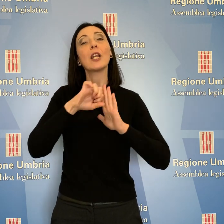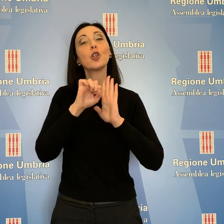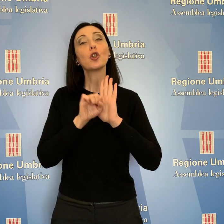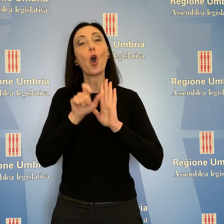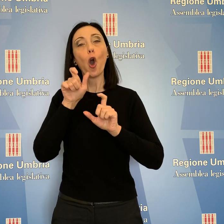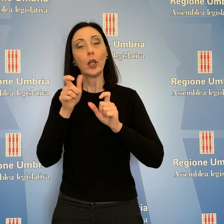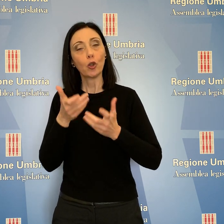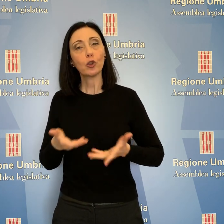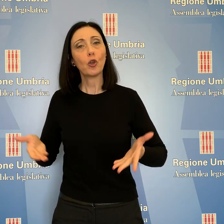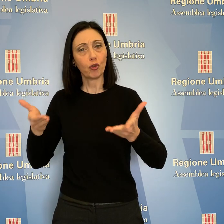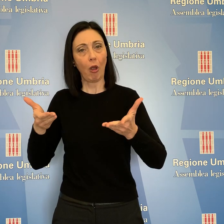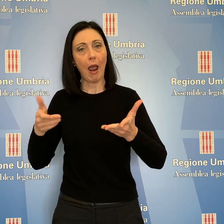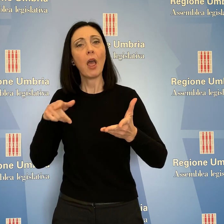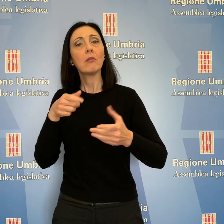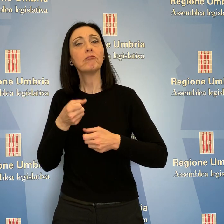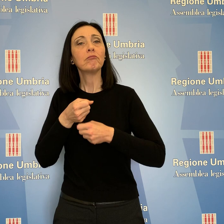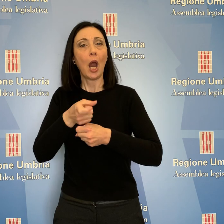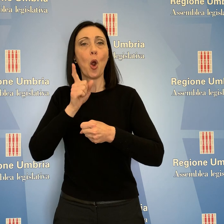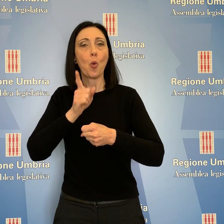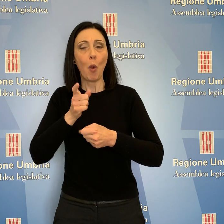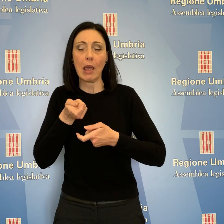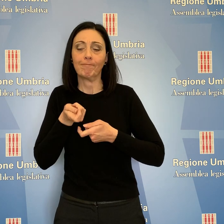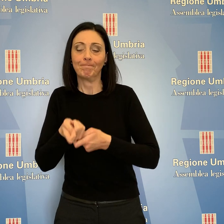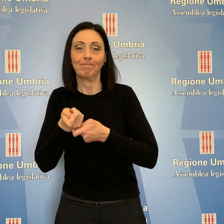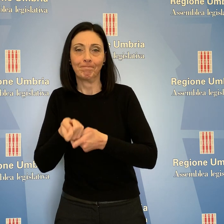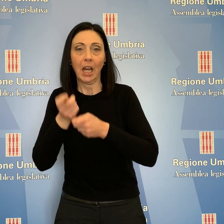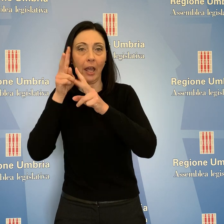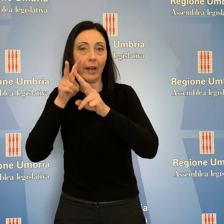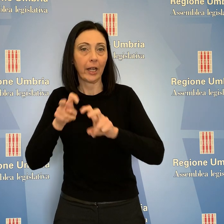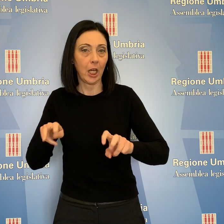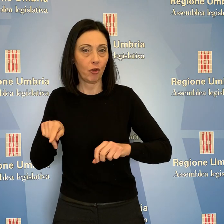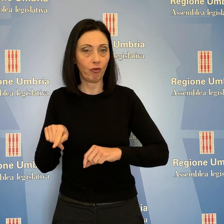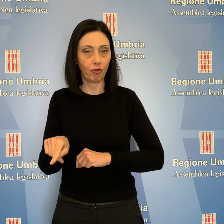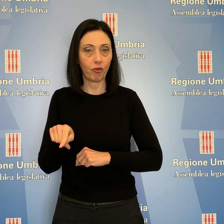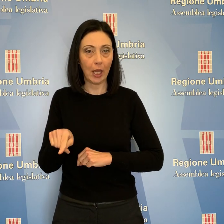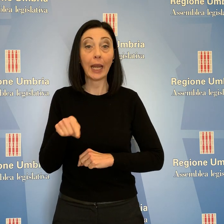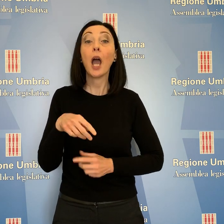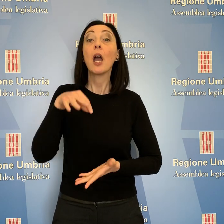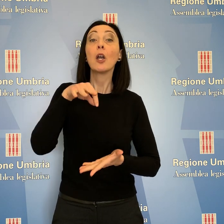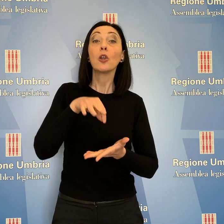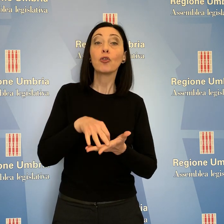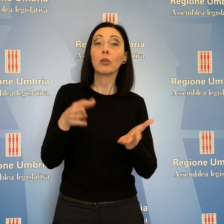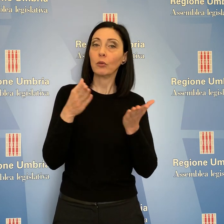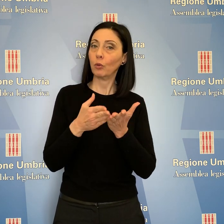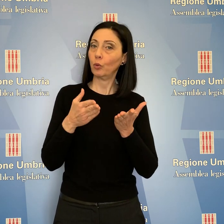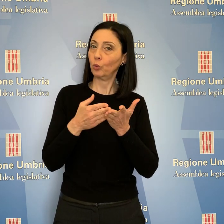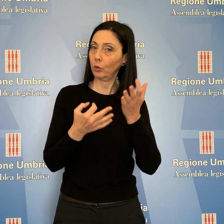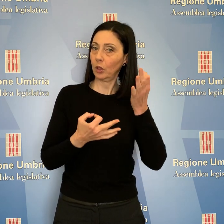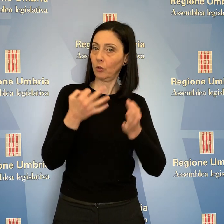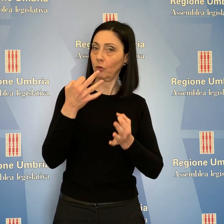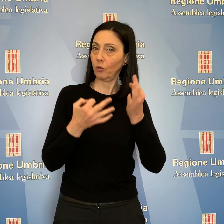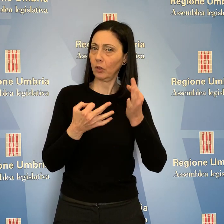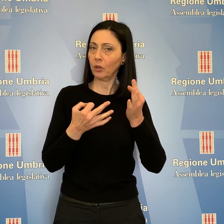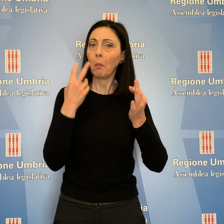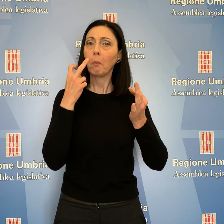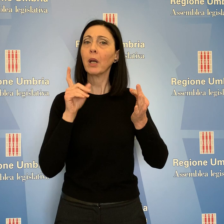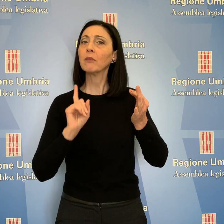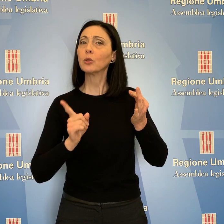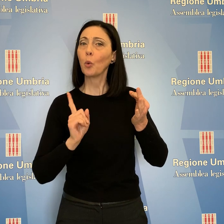chiamato a dare impulso all'attività di ricerca dell'Istituto. Per quanto riguarda il Centro Studi Giuridici, viene previsto che il dirigente della